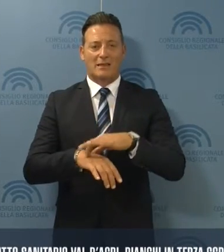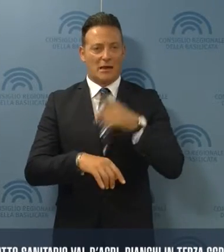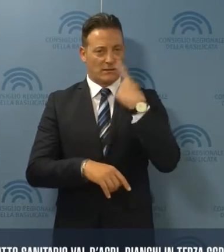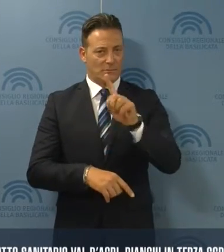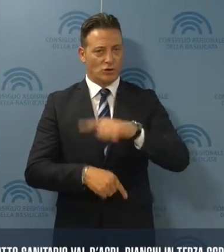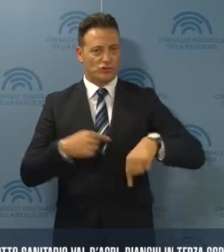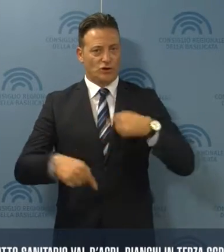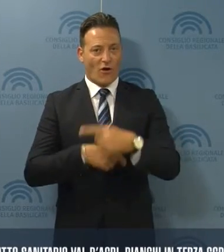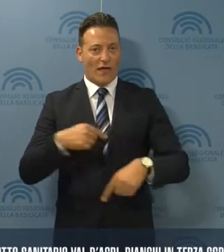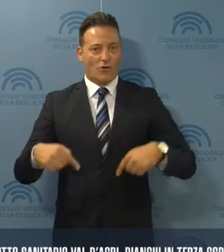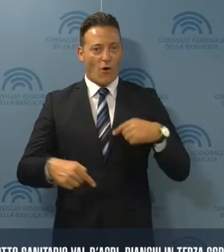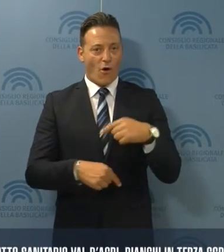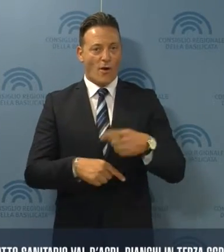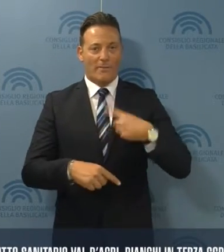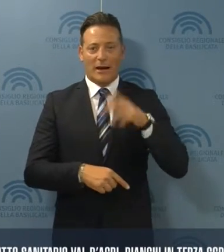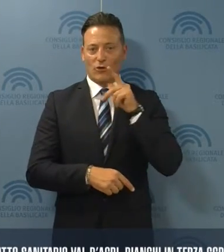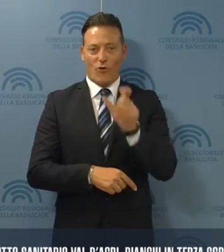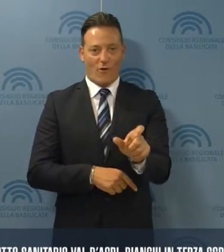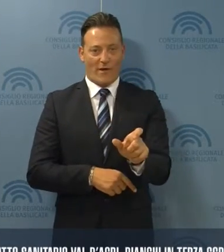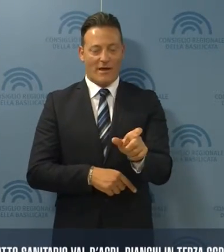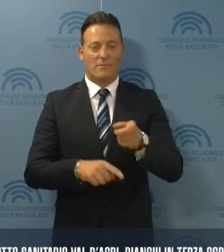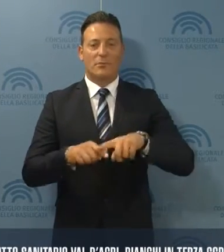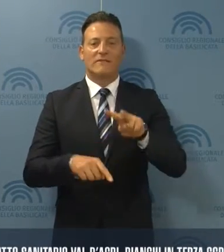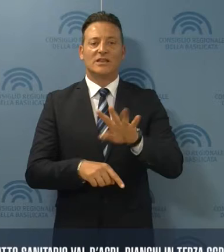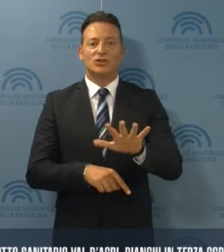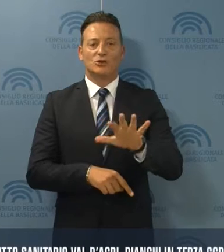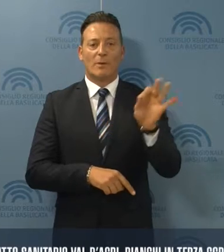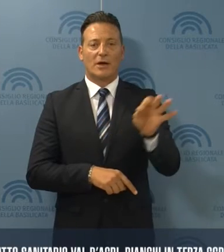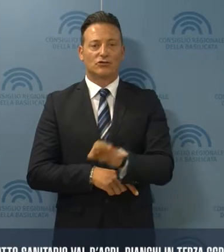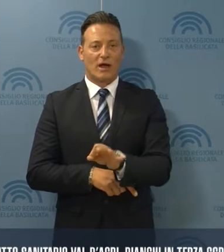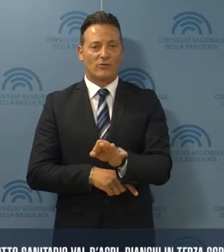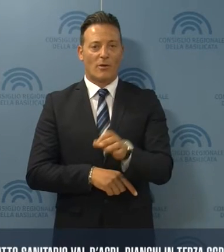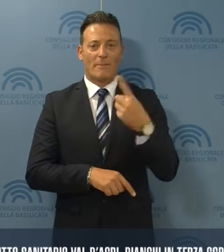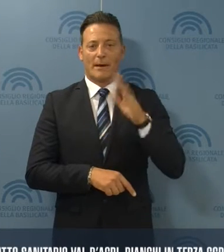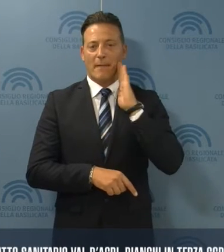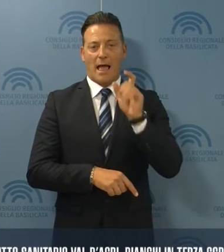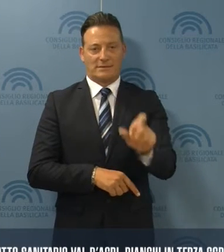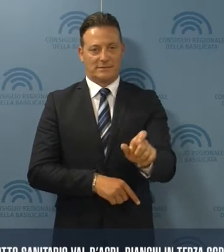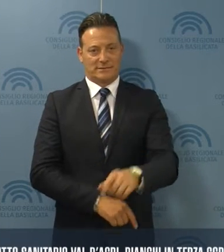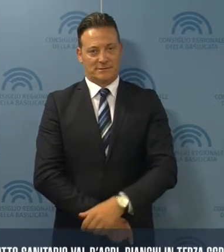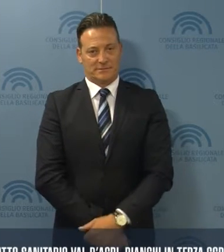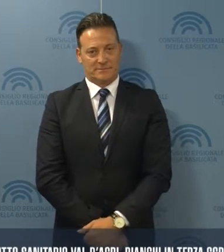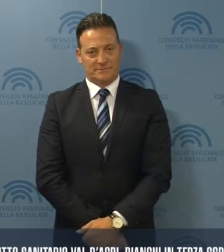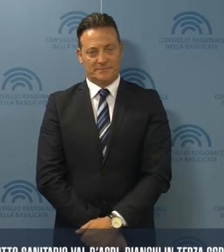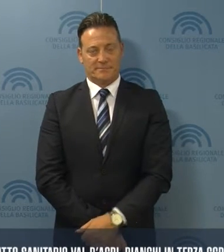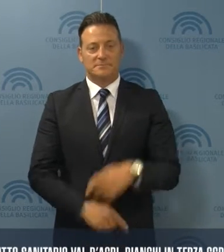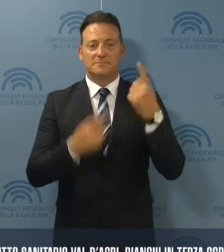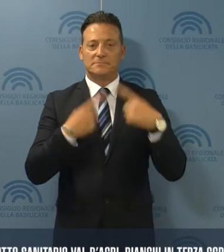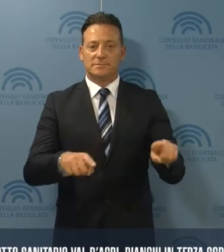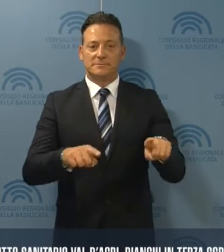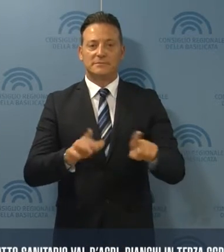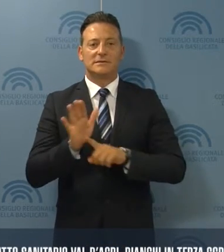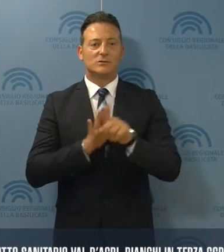del sistema circolatorio per le donne e del 25% per i maschi. E' quanto